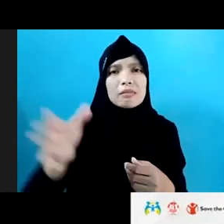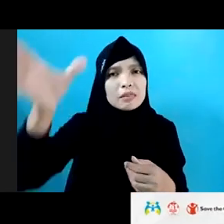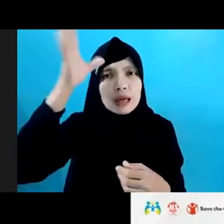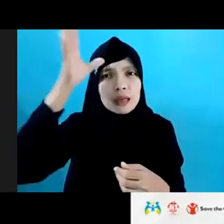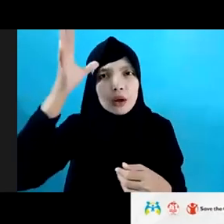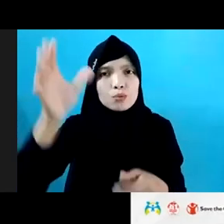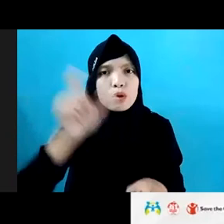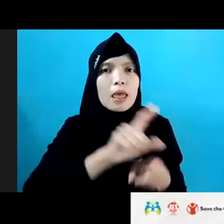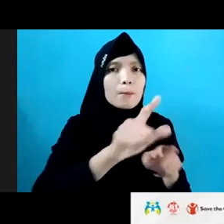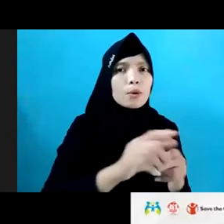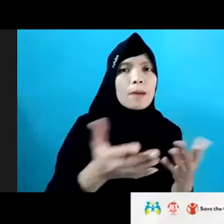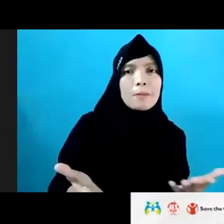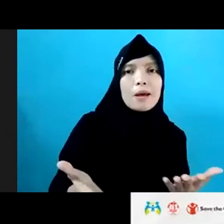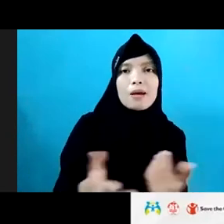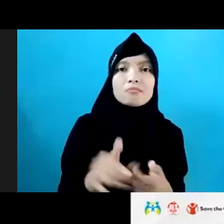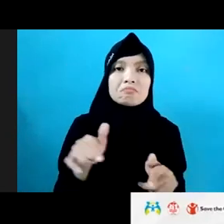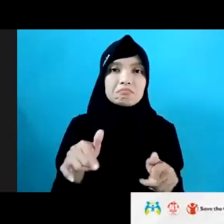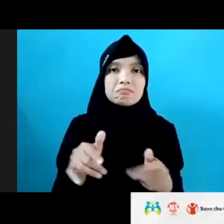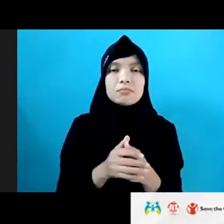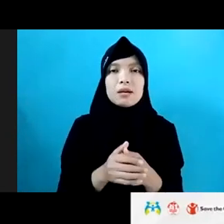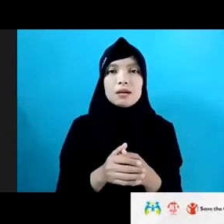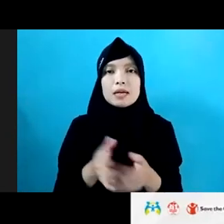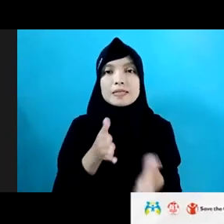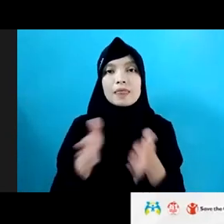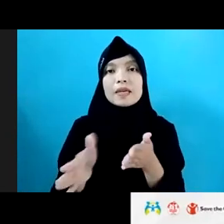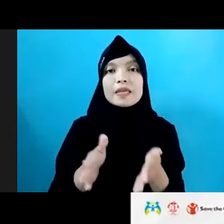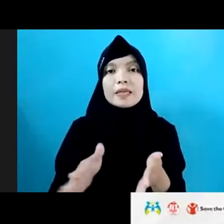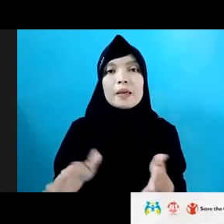terkait. Itu terima kasih Ibu Kanya, silakan.